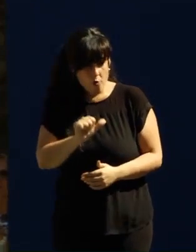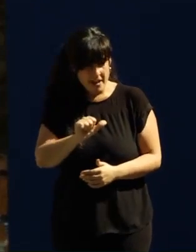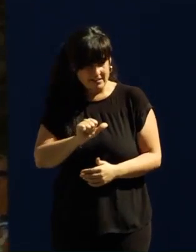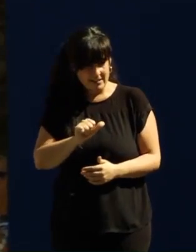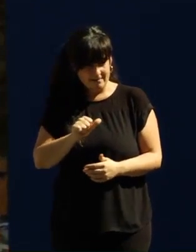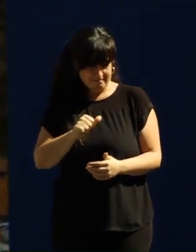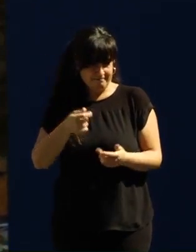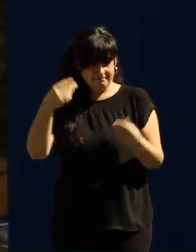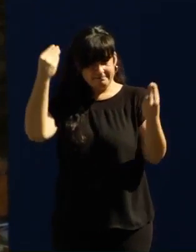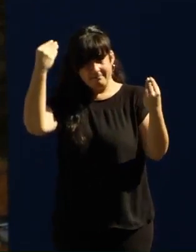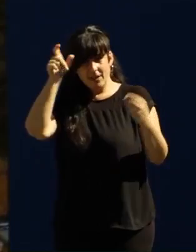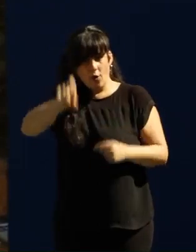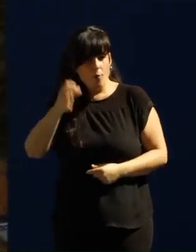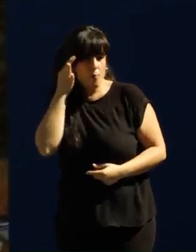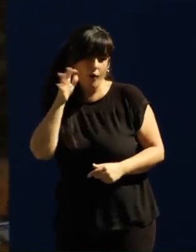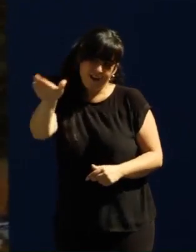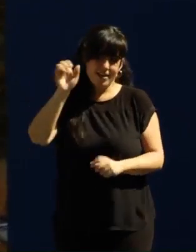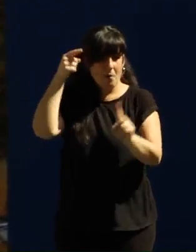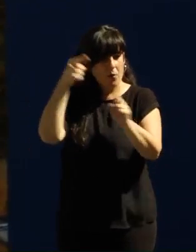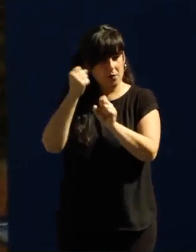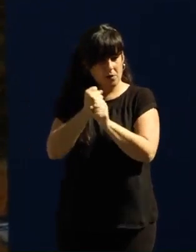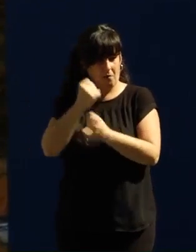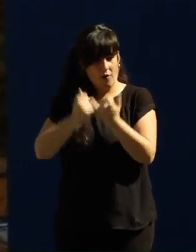resignarse a que maltraten así a nuestro pueblo.